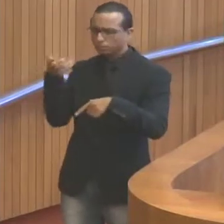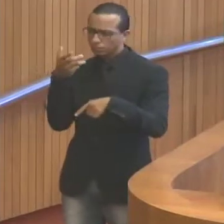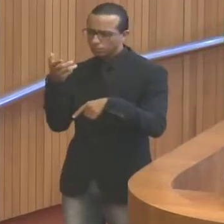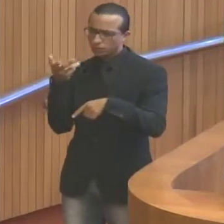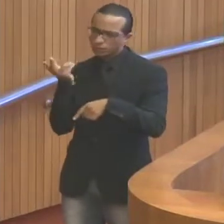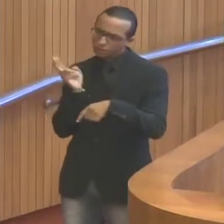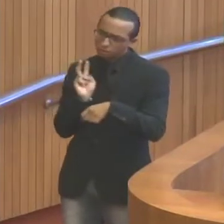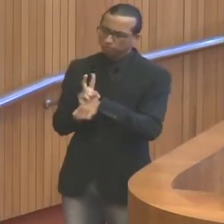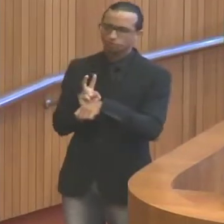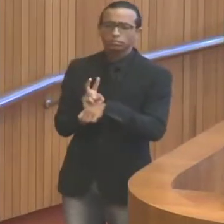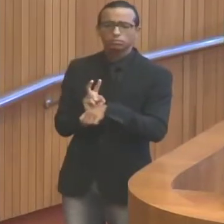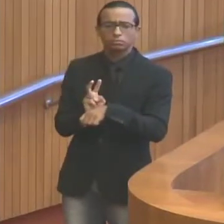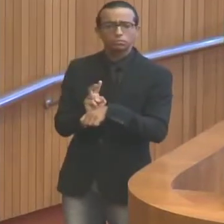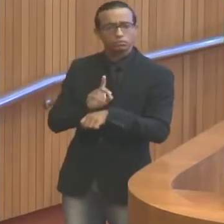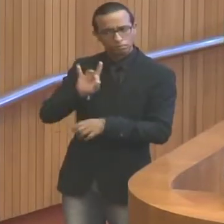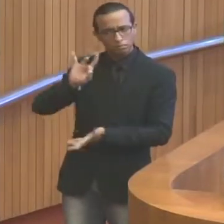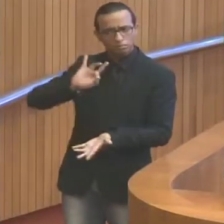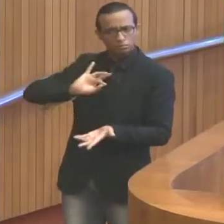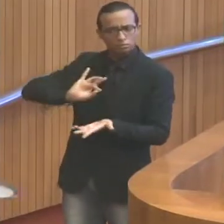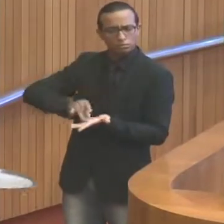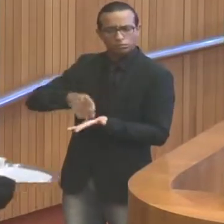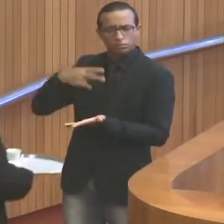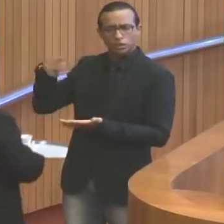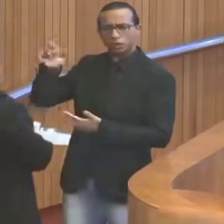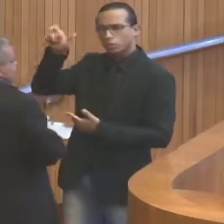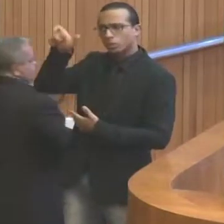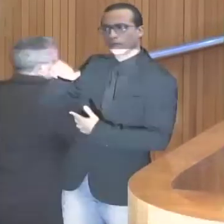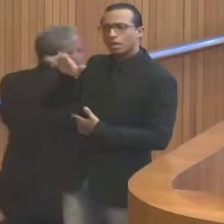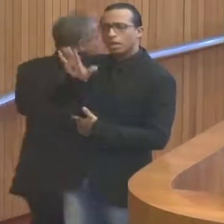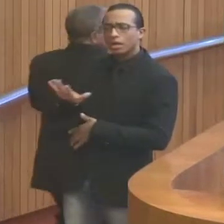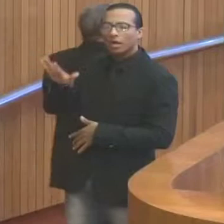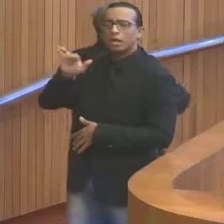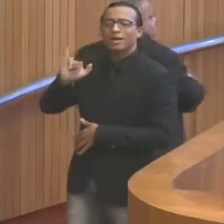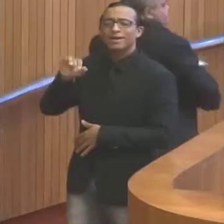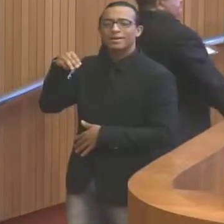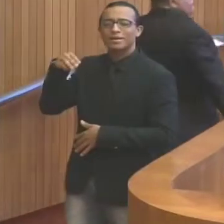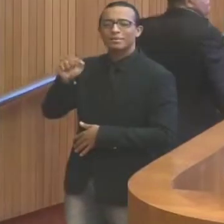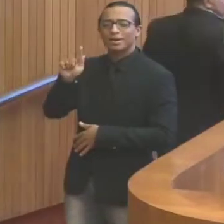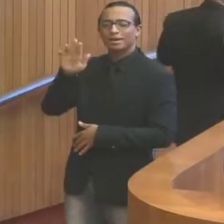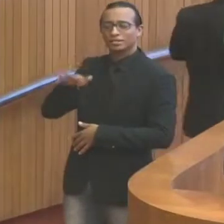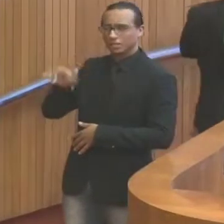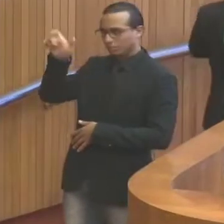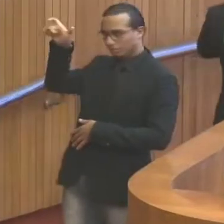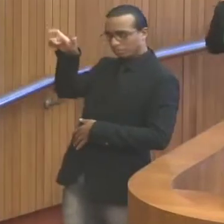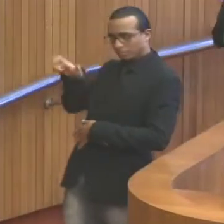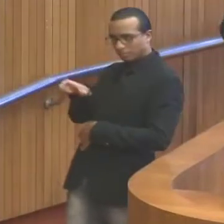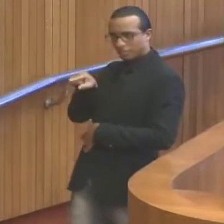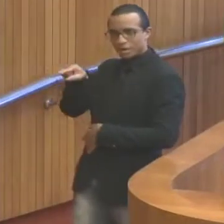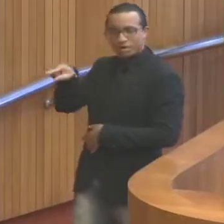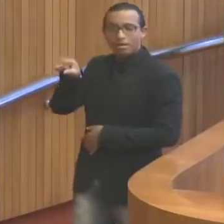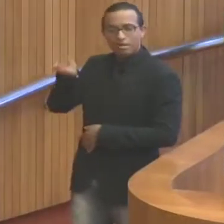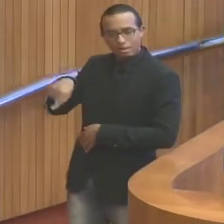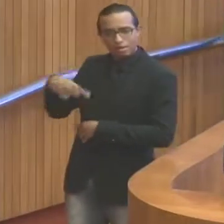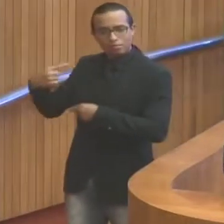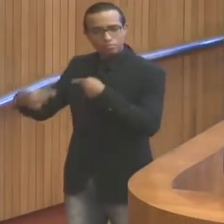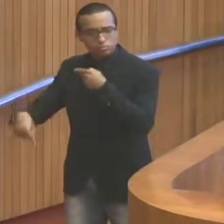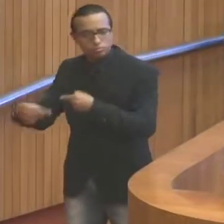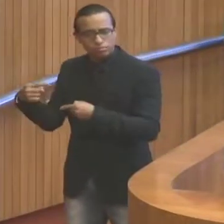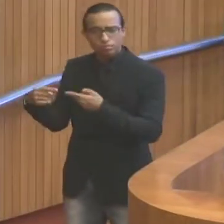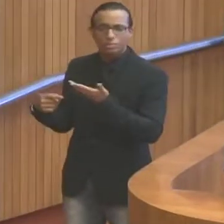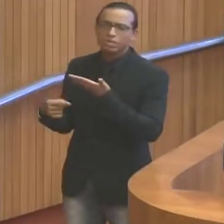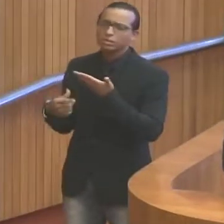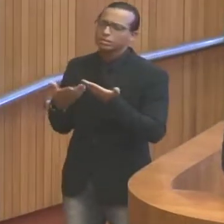defender, é mais do que legítimo, que é a sua imagem. Afinal de contas, ele é um político que tem a